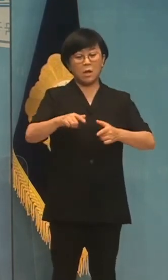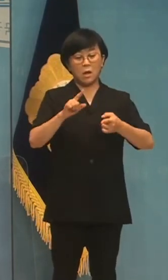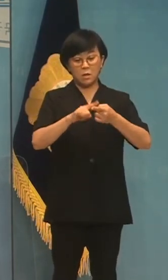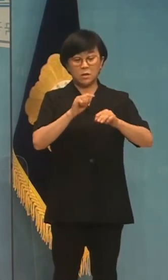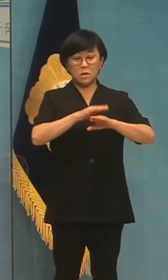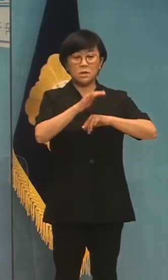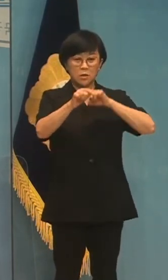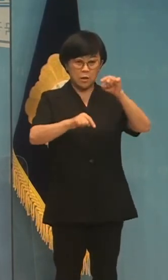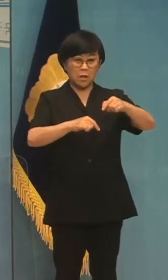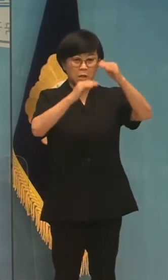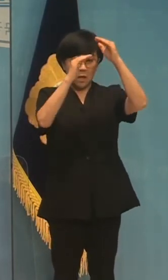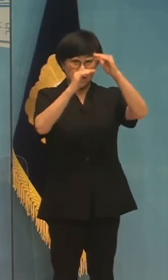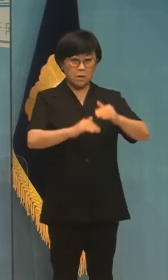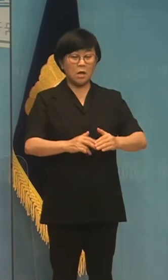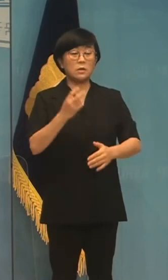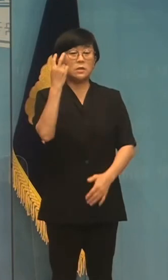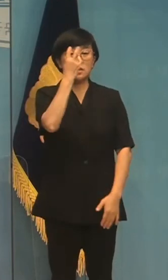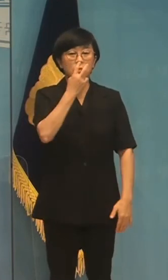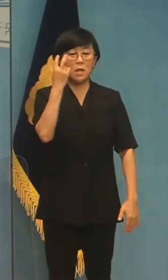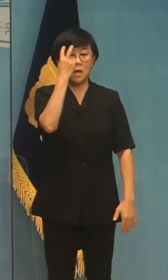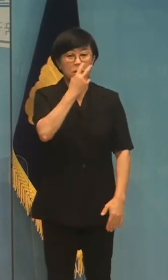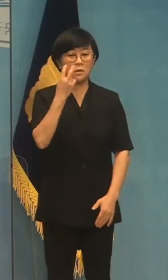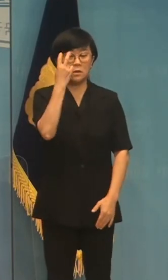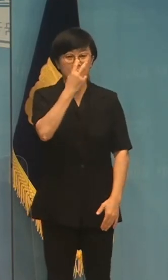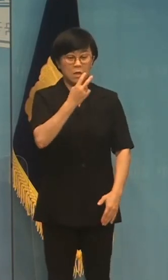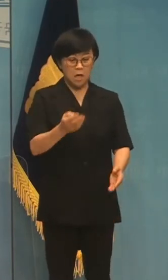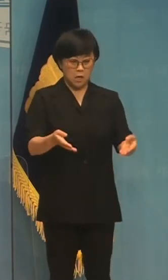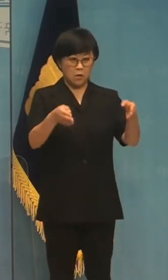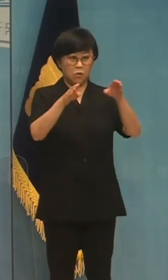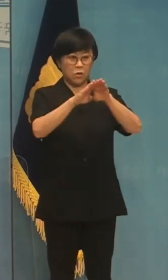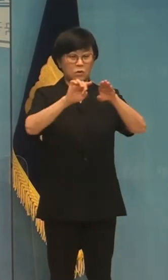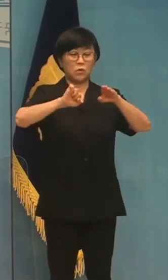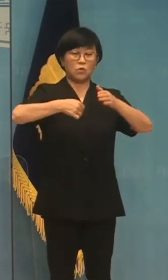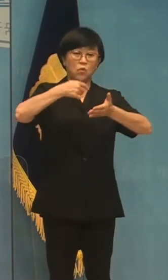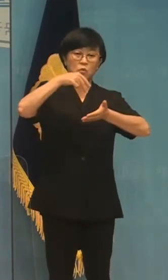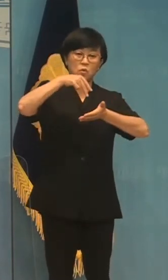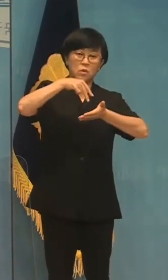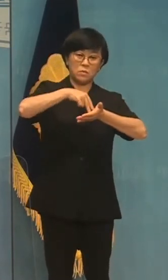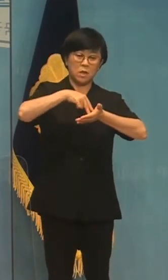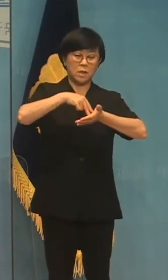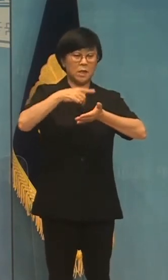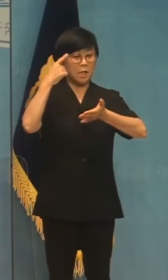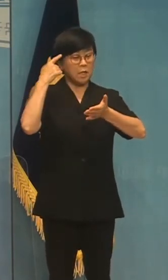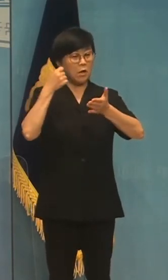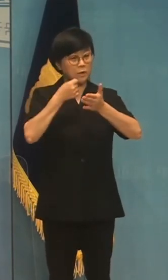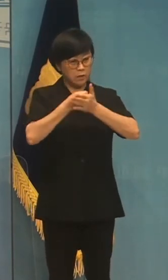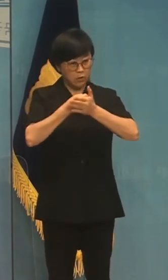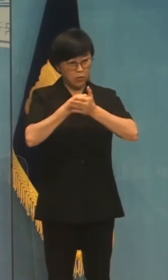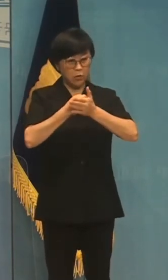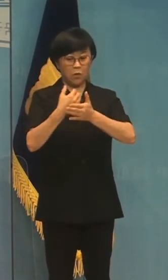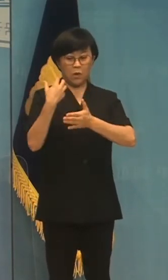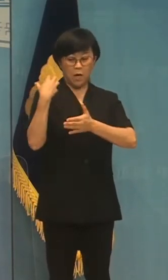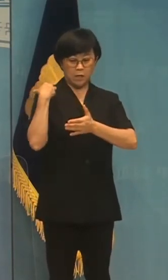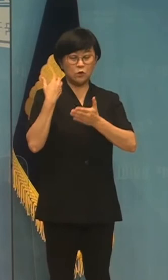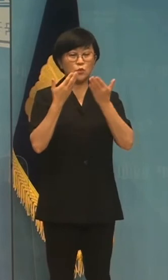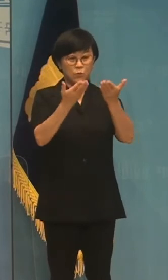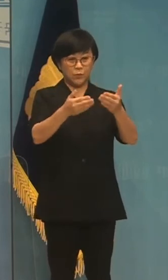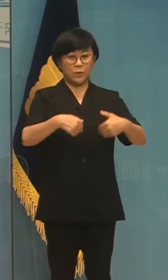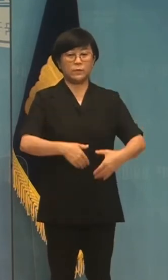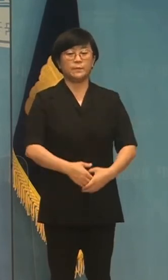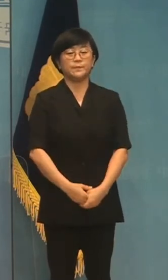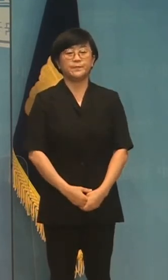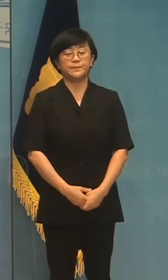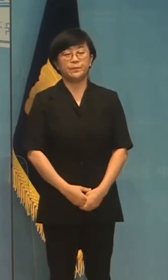이행에 관한 사항을 심의하는 기부로서 독립적인 사결정 권한과 역할을 부여해야 합니다.